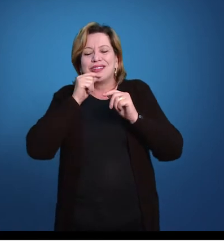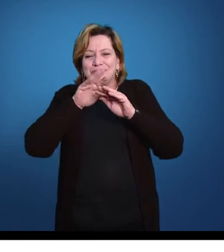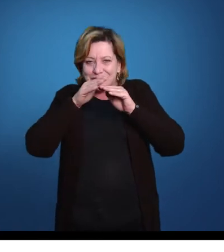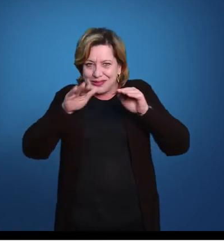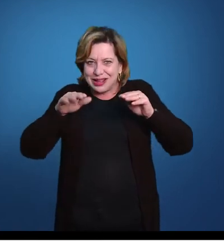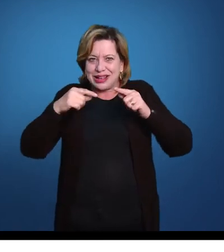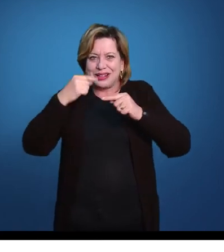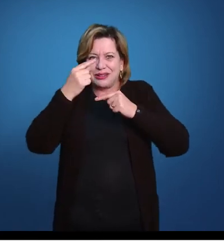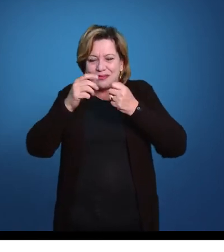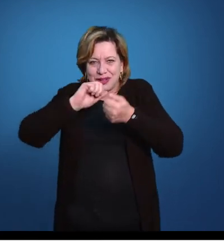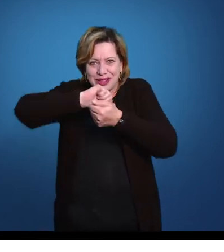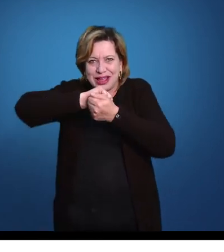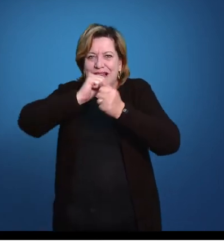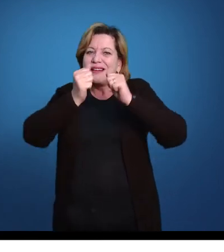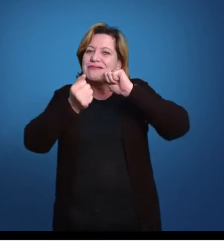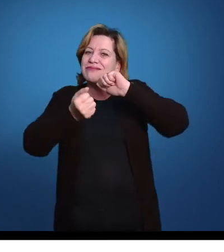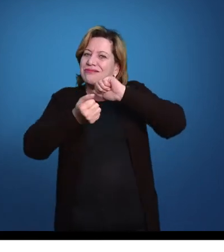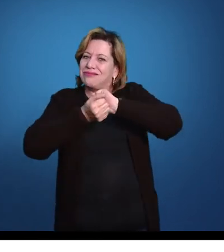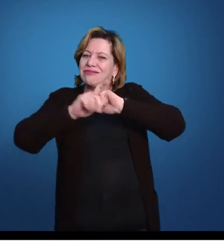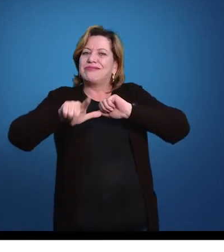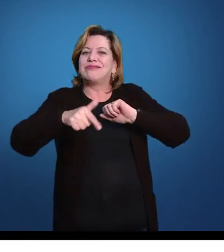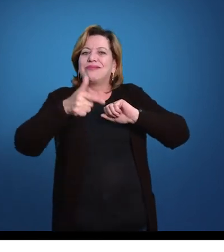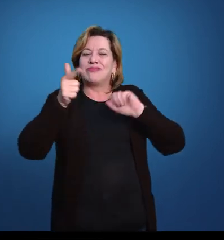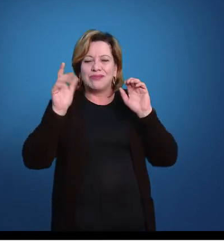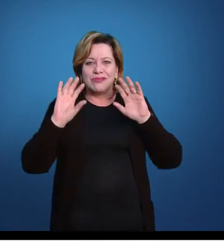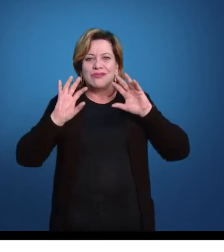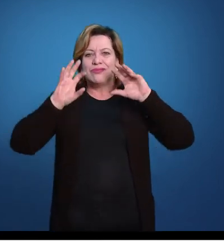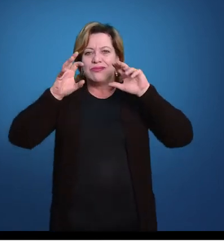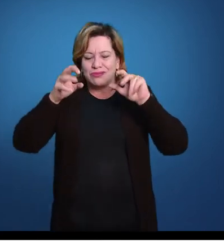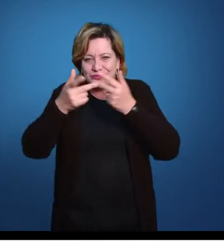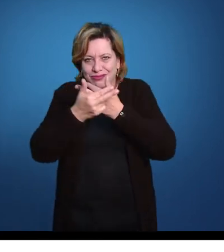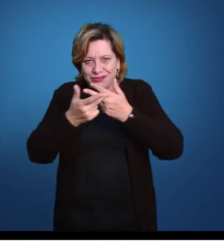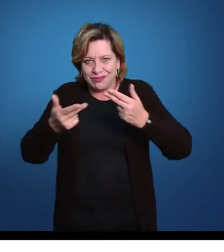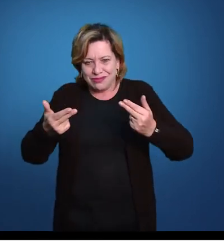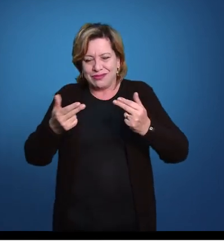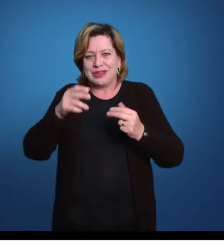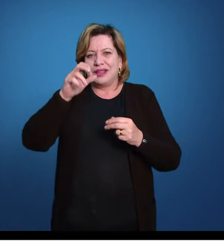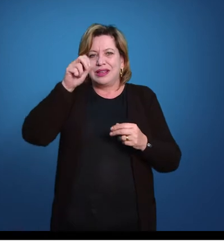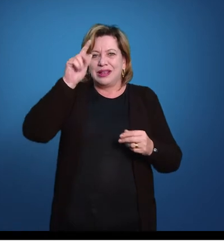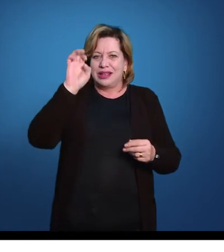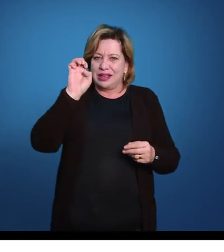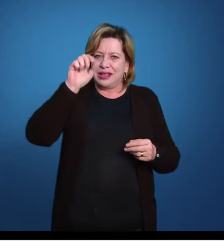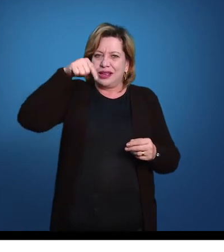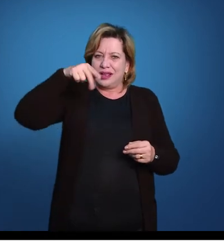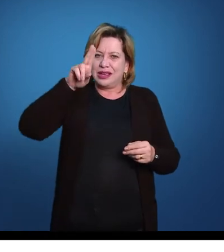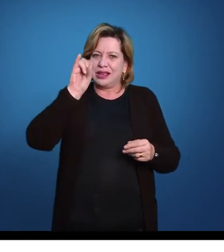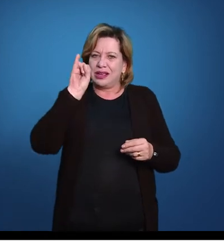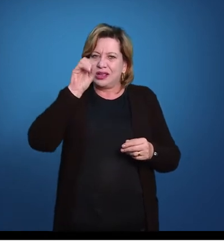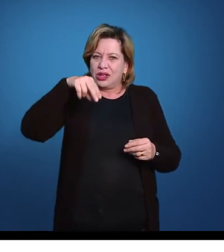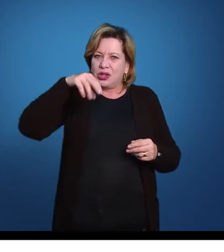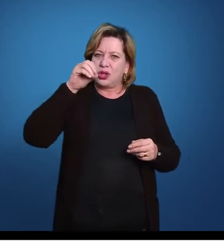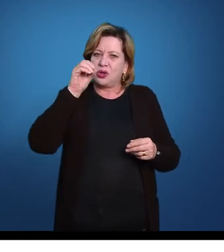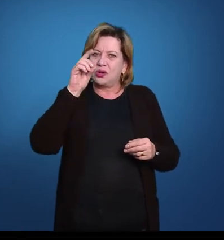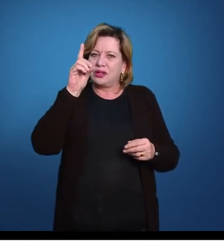adaptando, eu vou explicando como que isso modifica nos demais grupos, nos demais taxons, nos demais